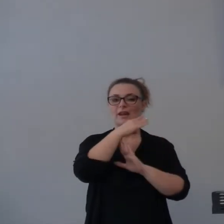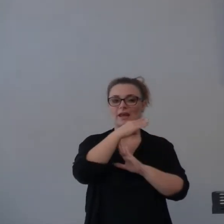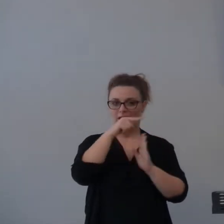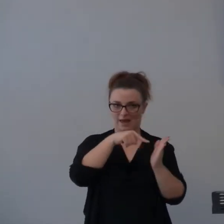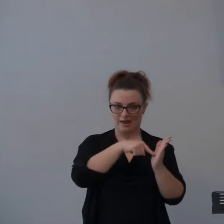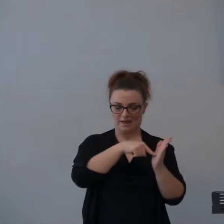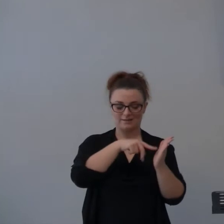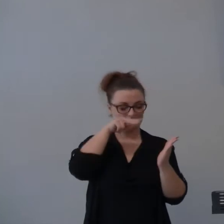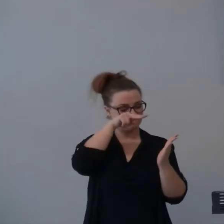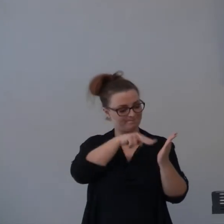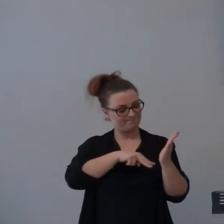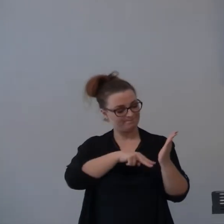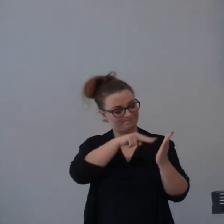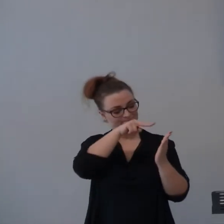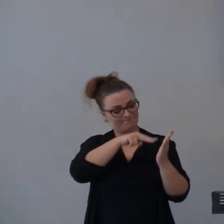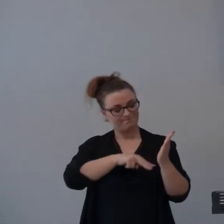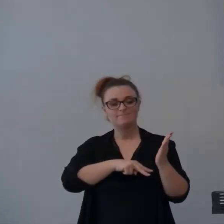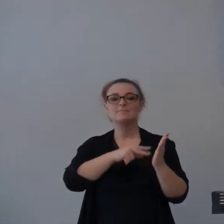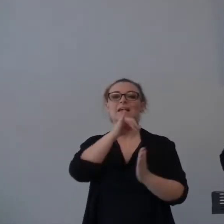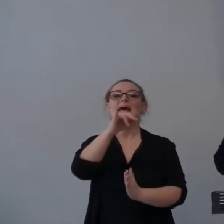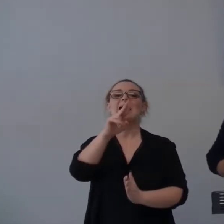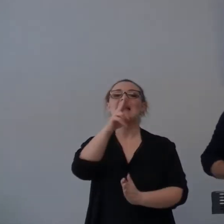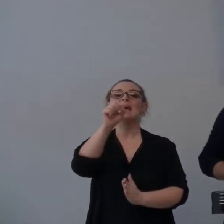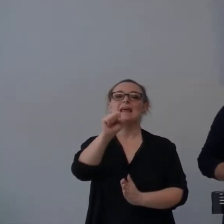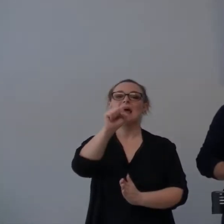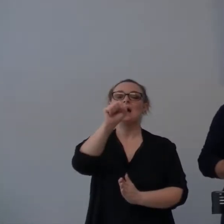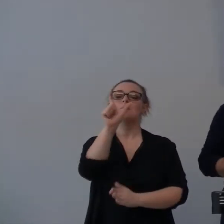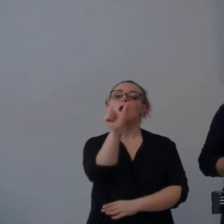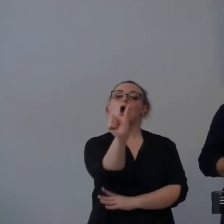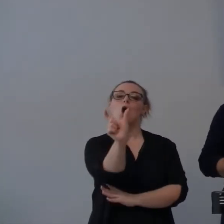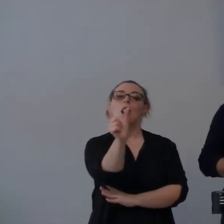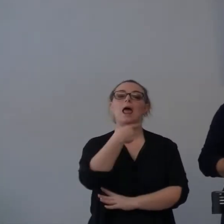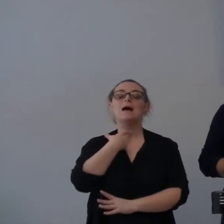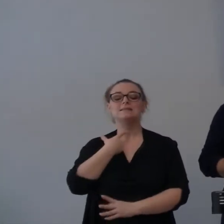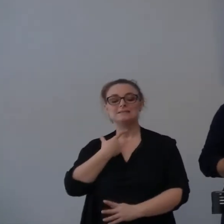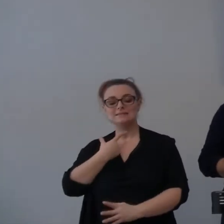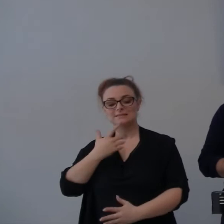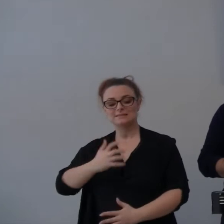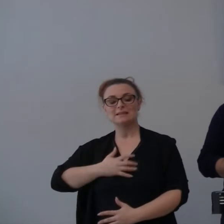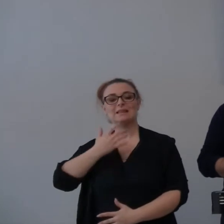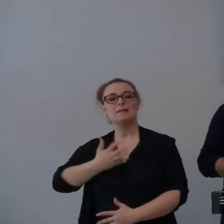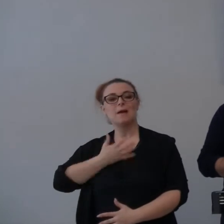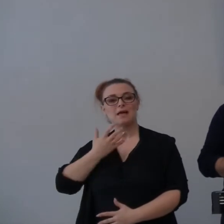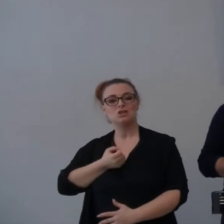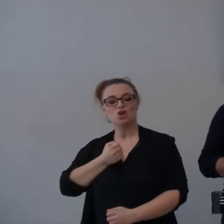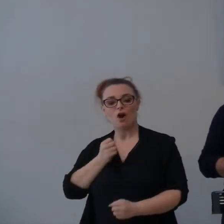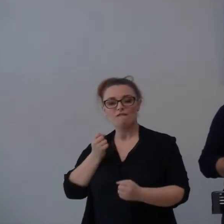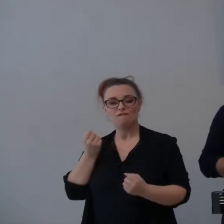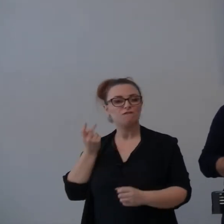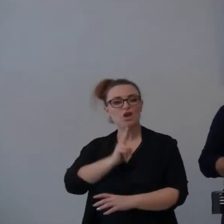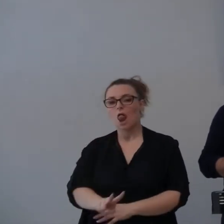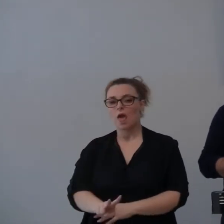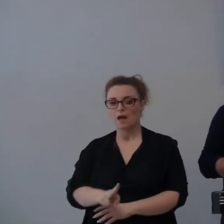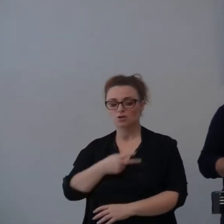L'ira è un sentimento improvviso e violento, provocato da scomportamento di